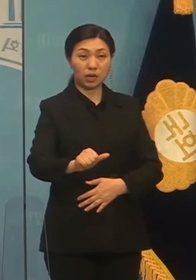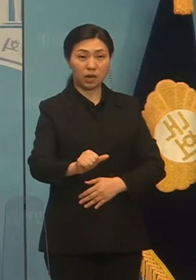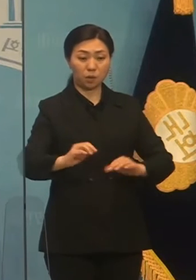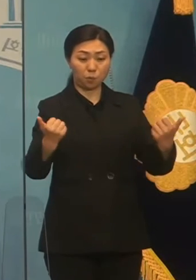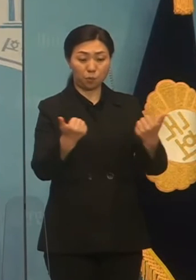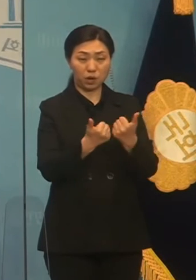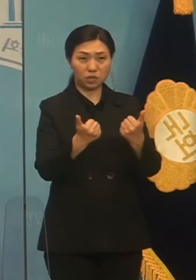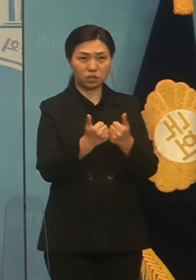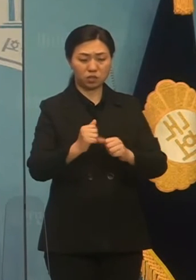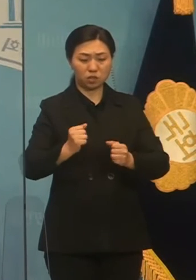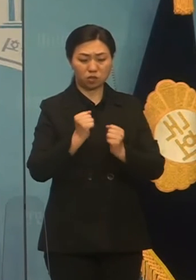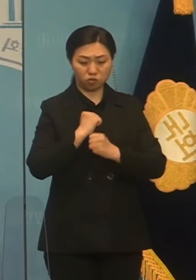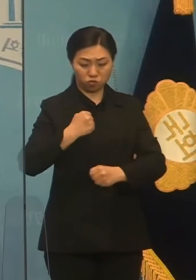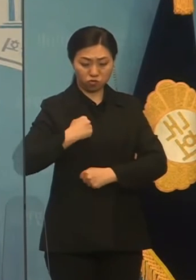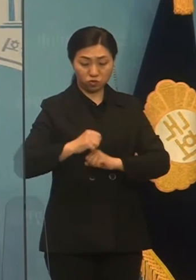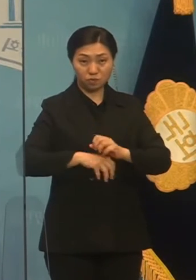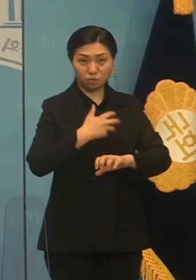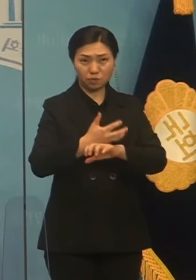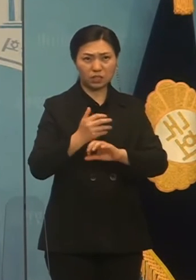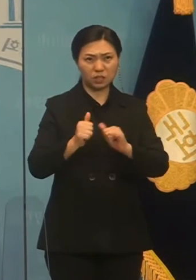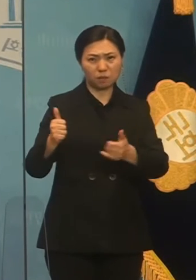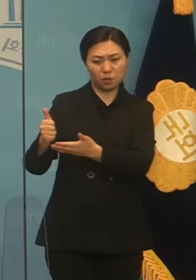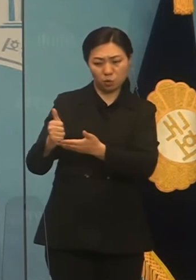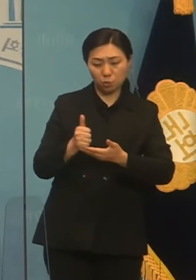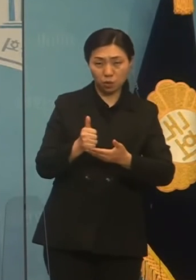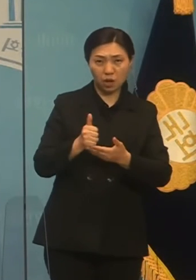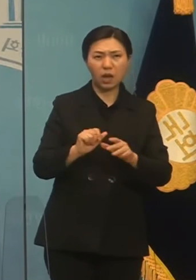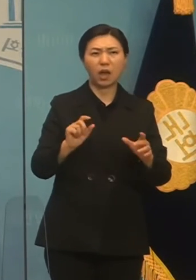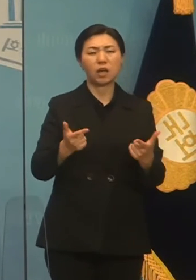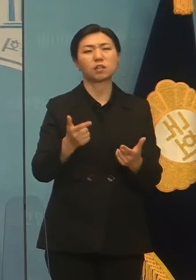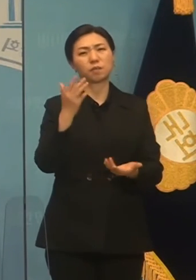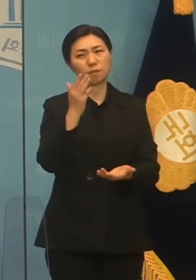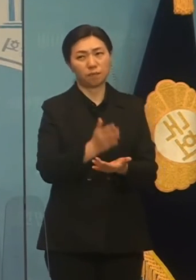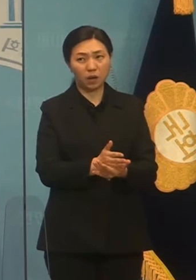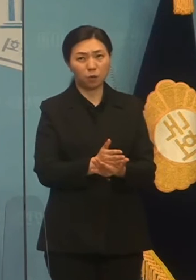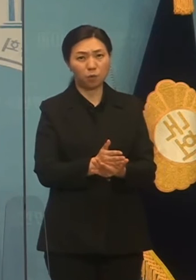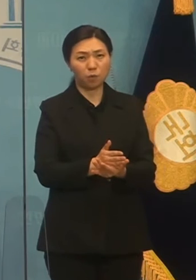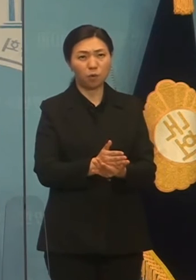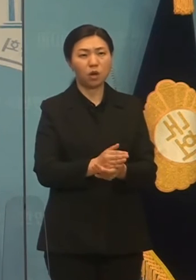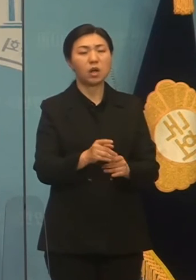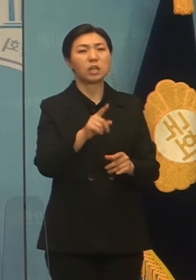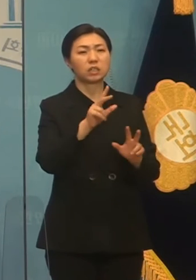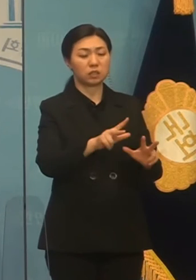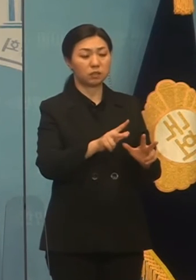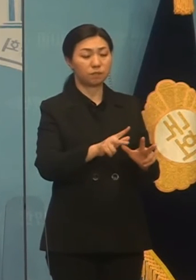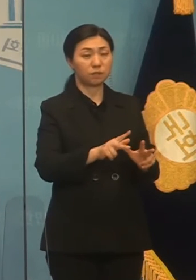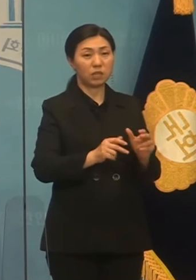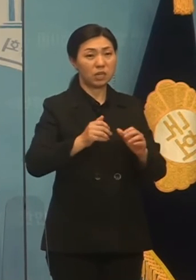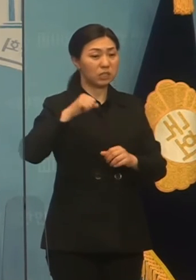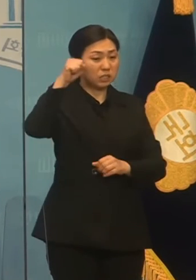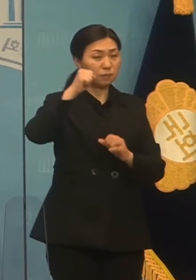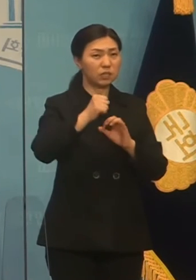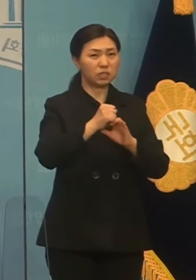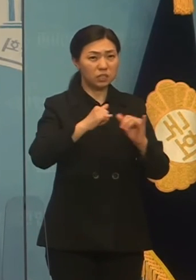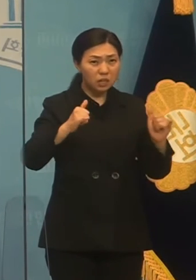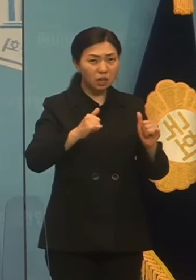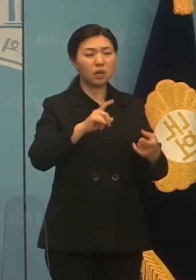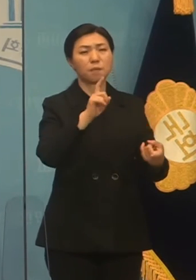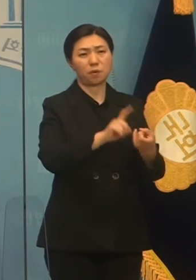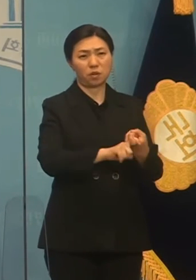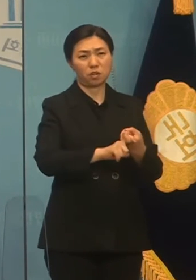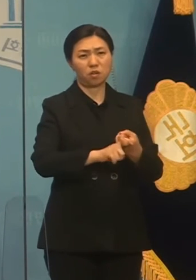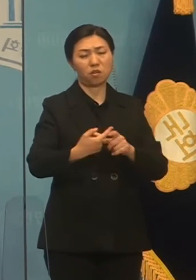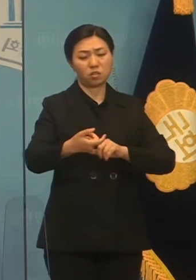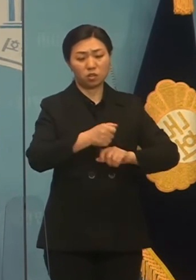세단에 총장할 것이 아니라 학살당하고 있는 미얀마 시민들 편에서 군부, 쿠텔타 문제에 적극 기입할 미래입니다.